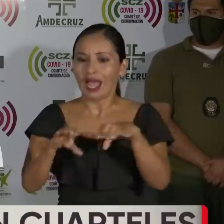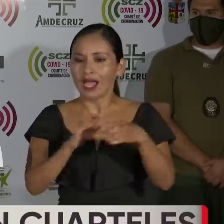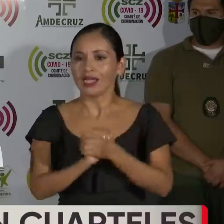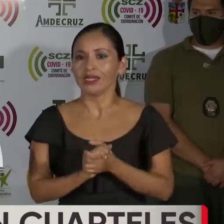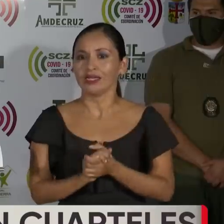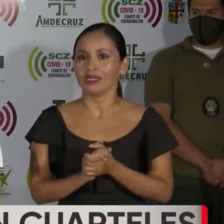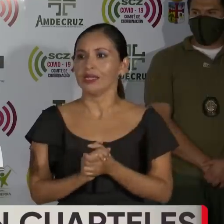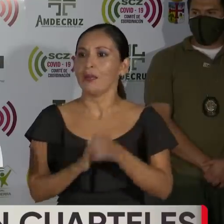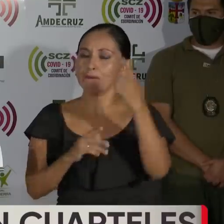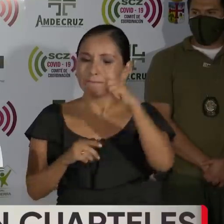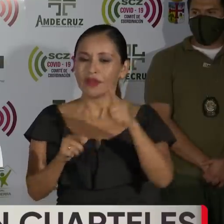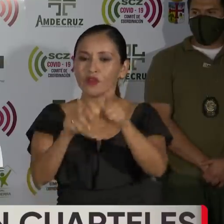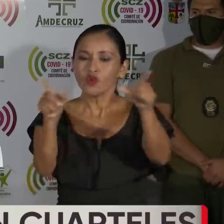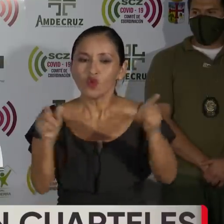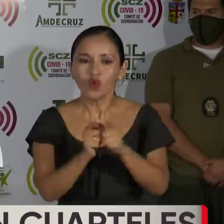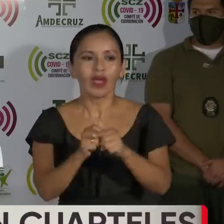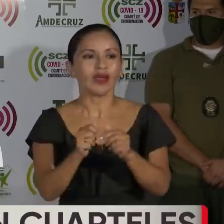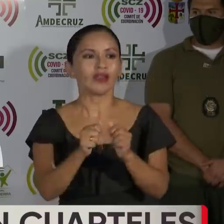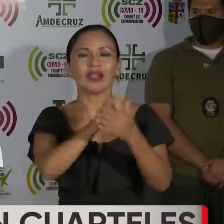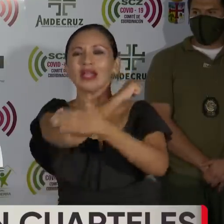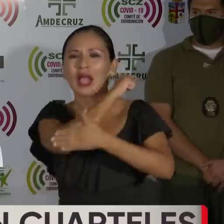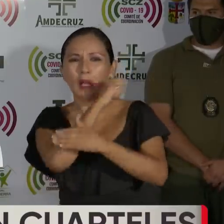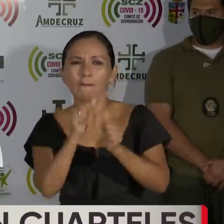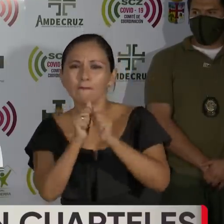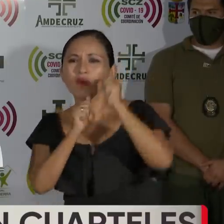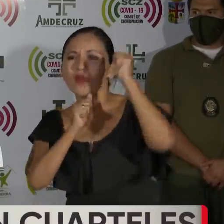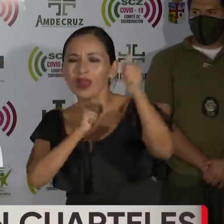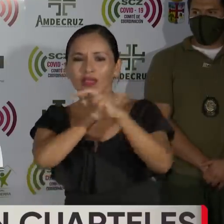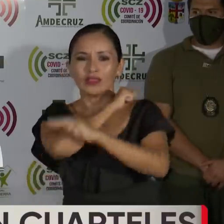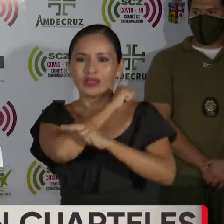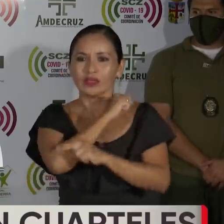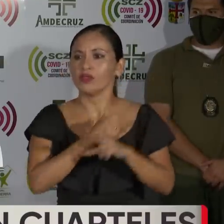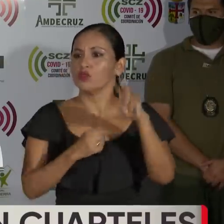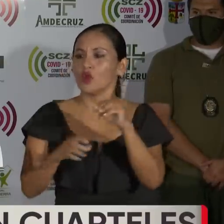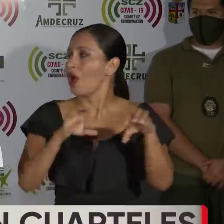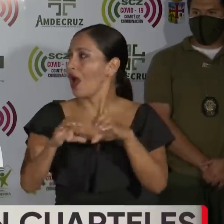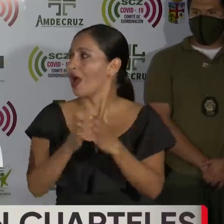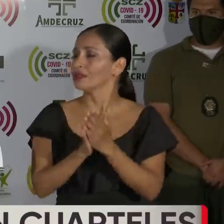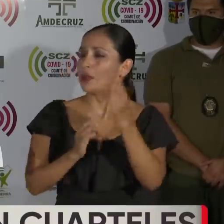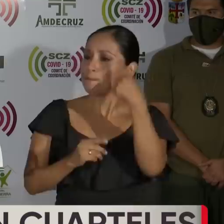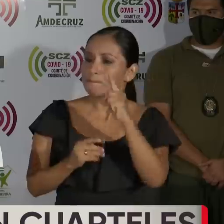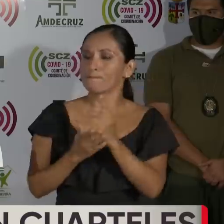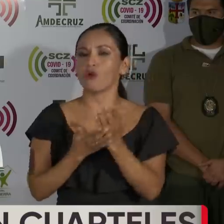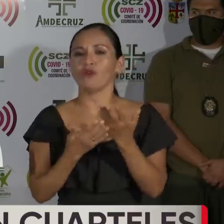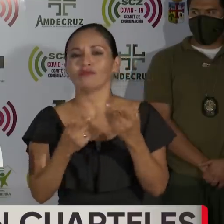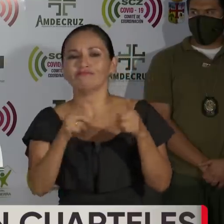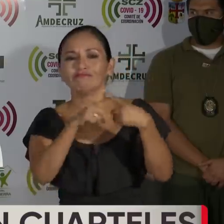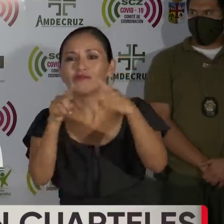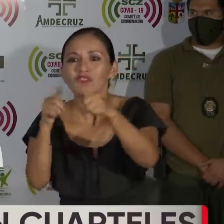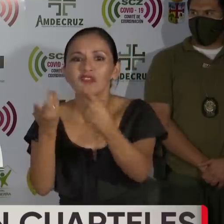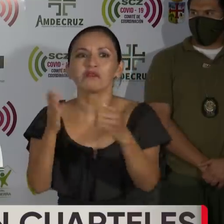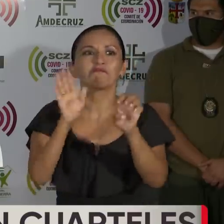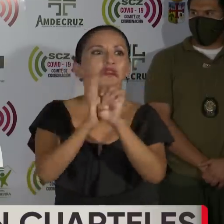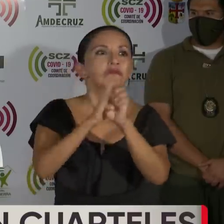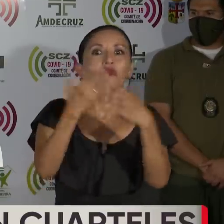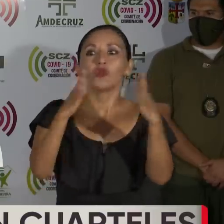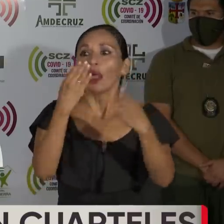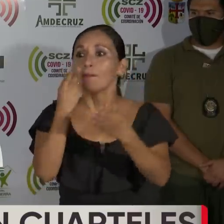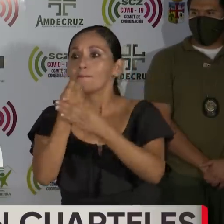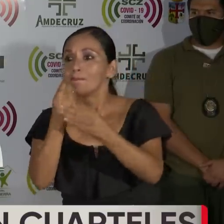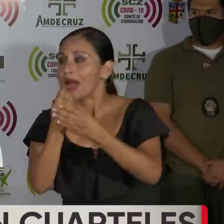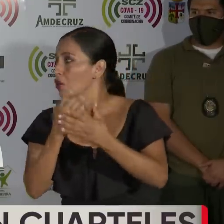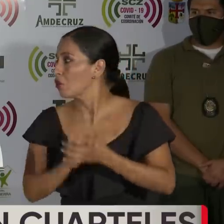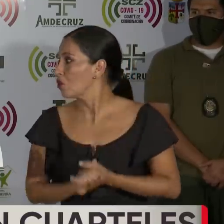geográfica en áreas rurales y a nivel nacional que no se encuentren cubiertas por la red de pagos en entidades financieras.